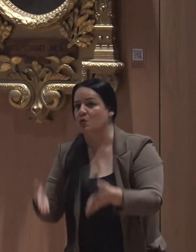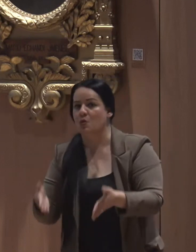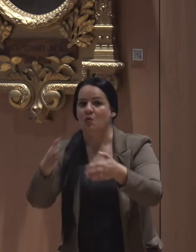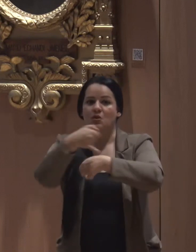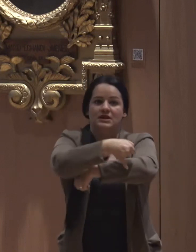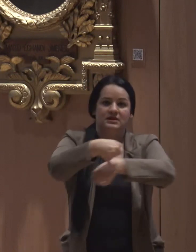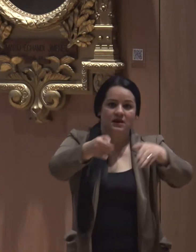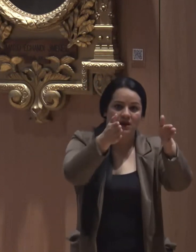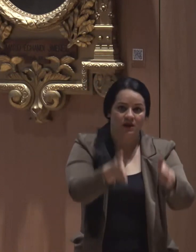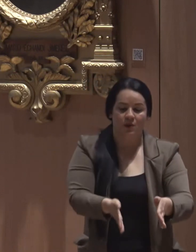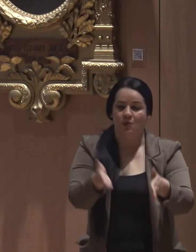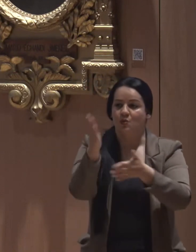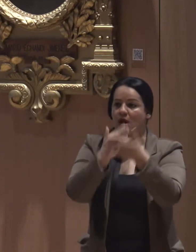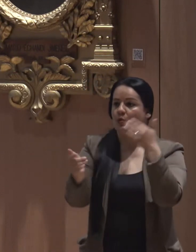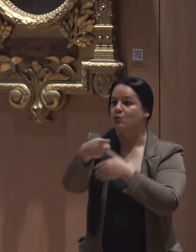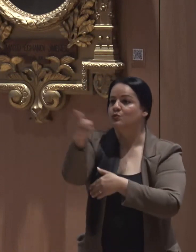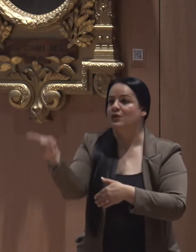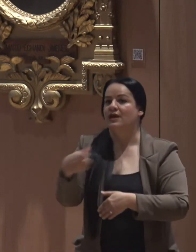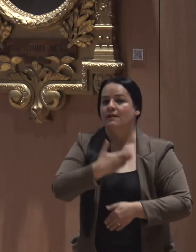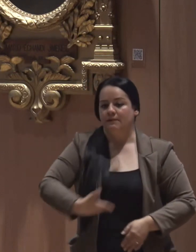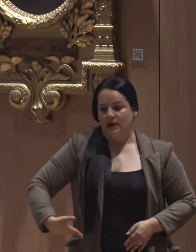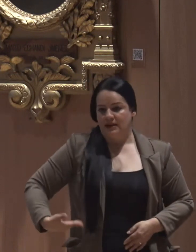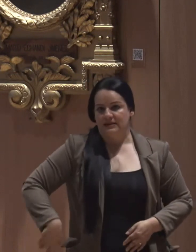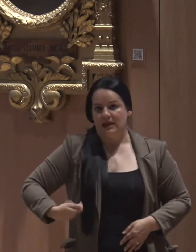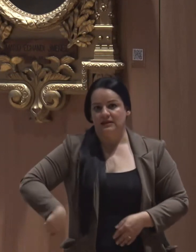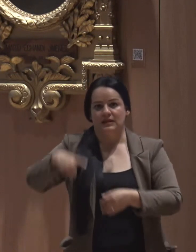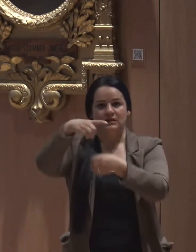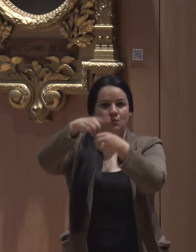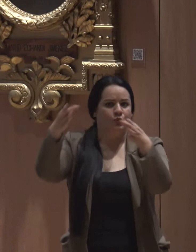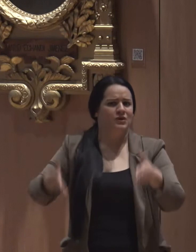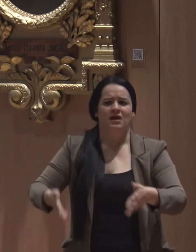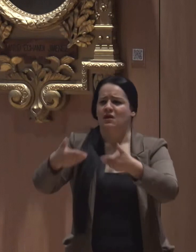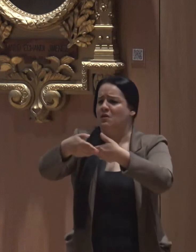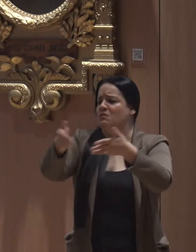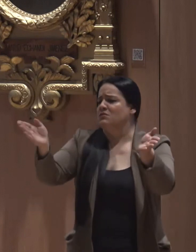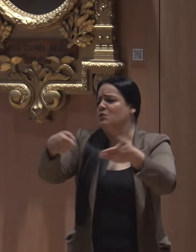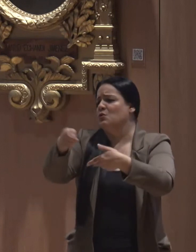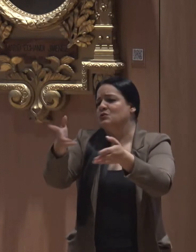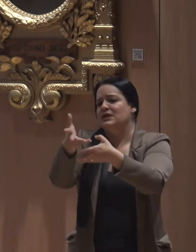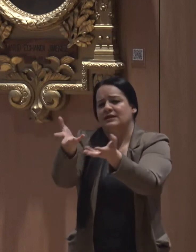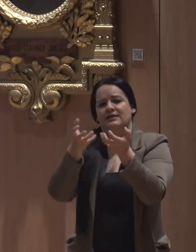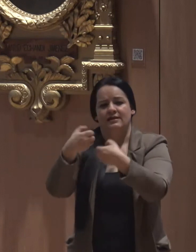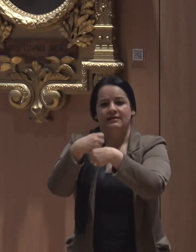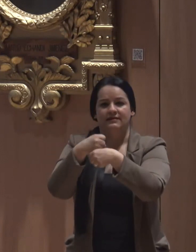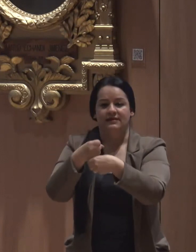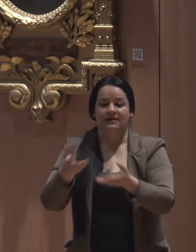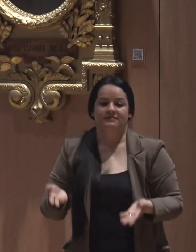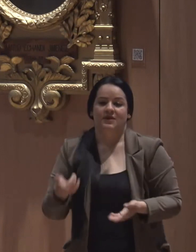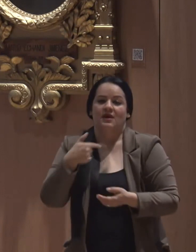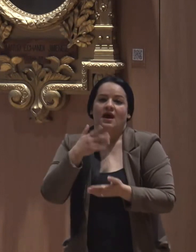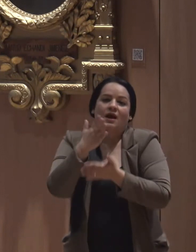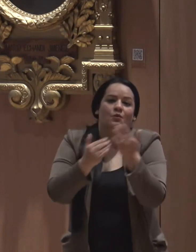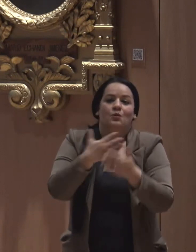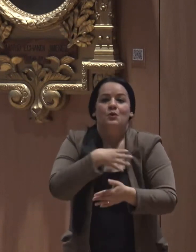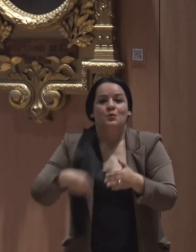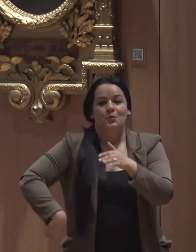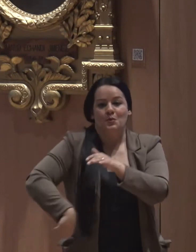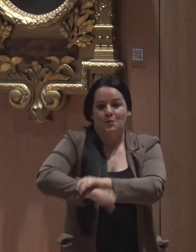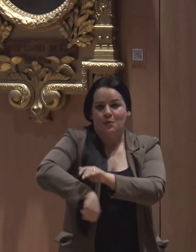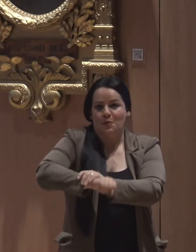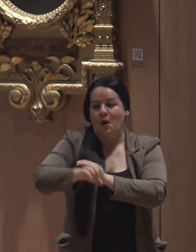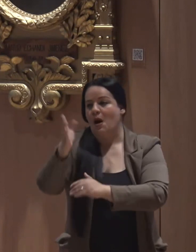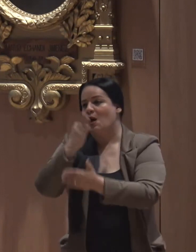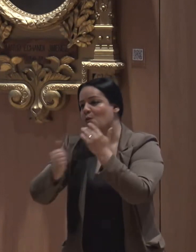ingenieros, algunos presidentes, diputados, lo que ustedes quieran hacer. Uno les gusta jugar fútbol,